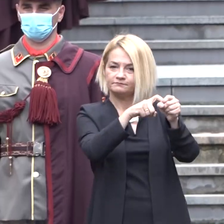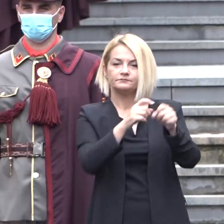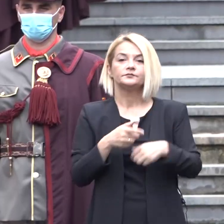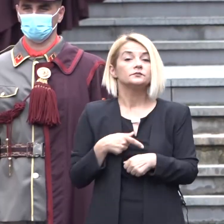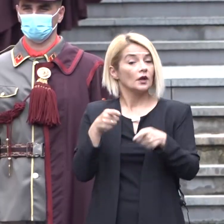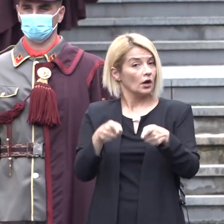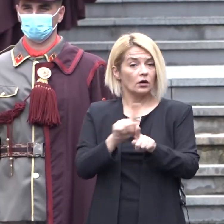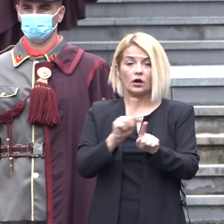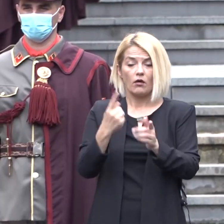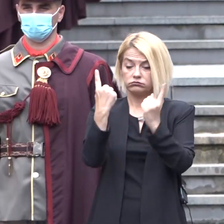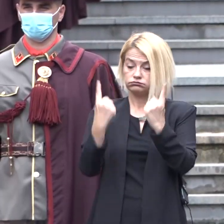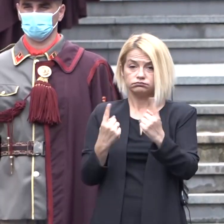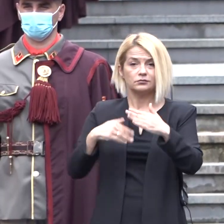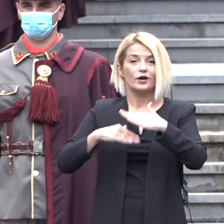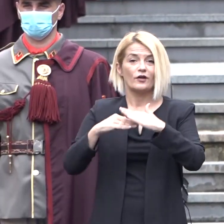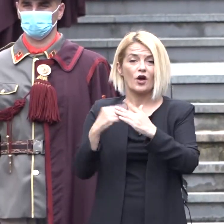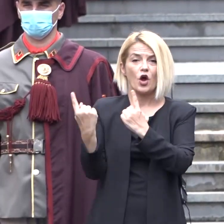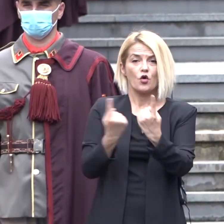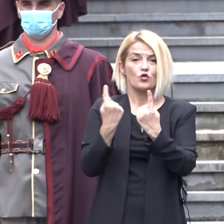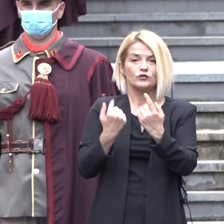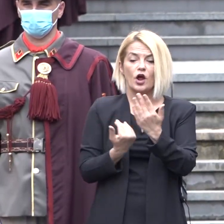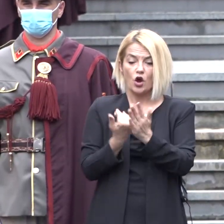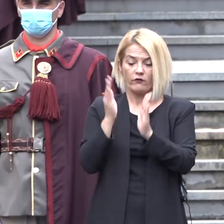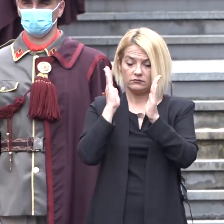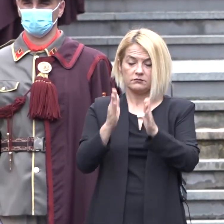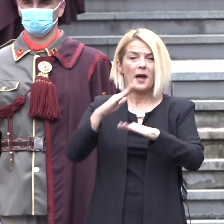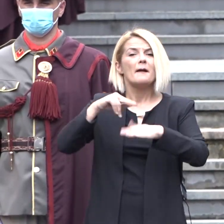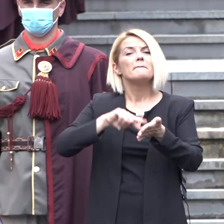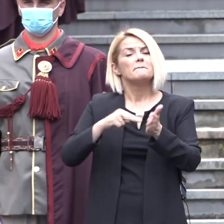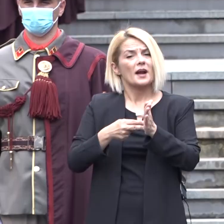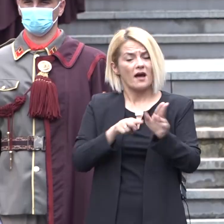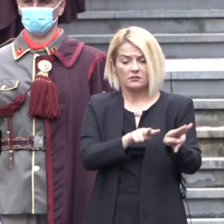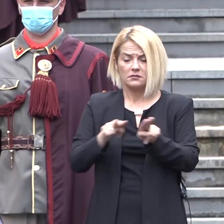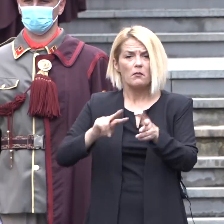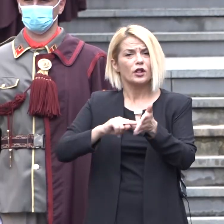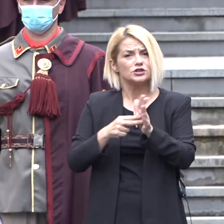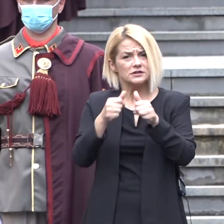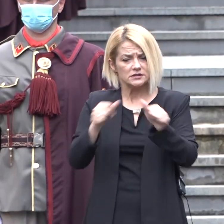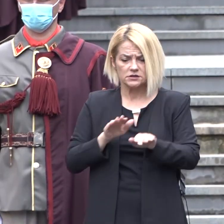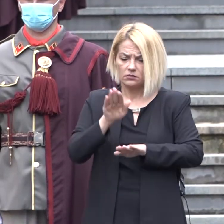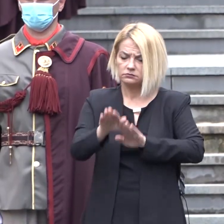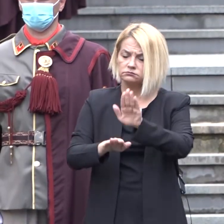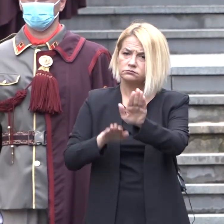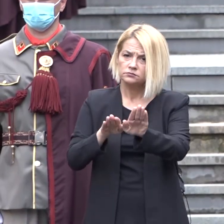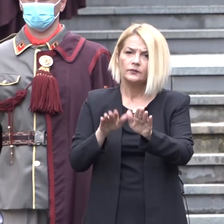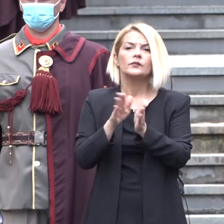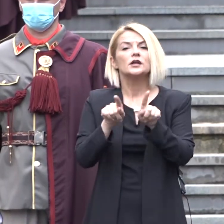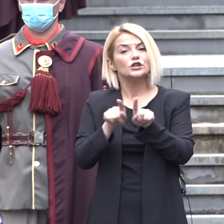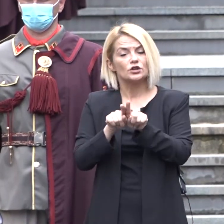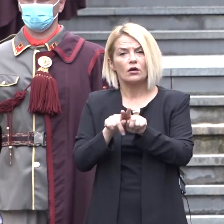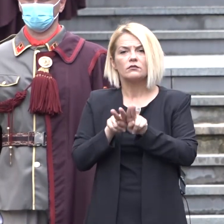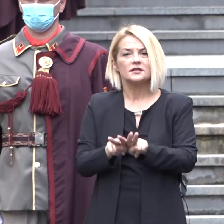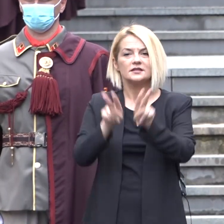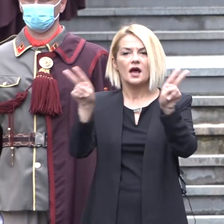не само што ги постави основите за изградба на нов правен политички и економски систем, туку го започна и процесот на